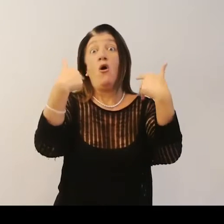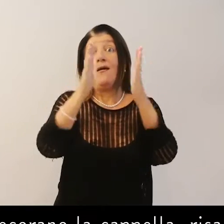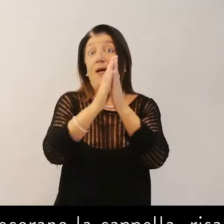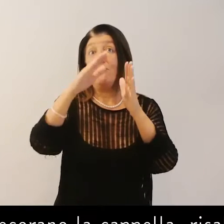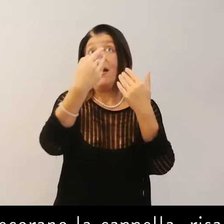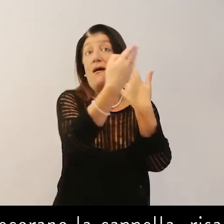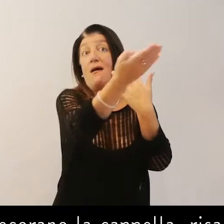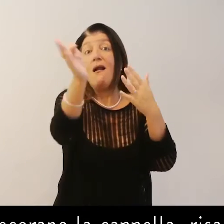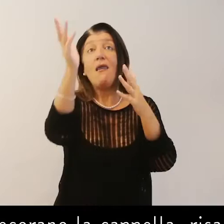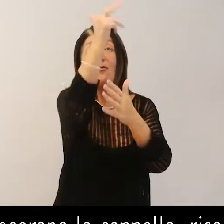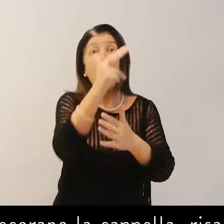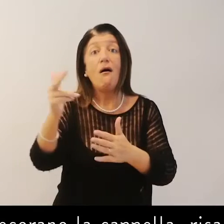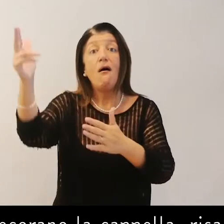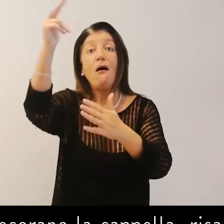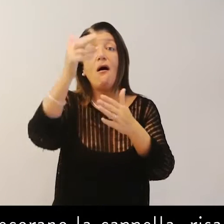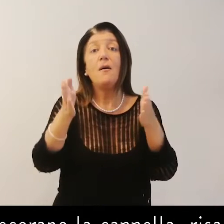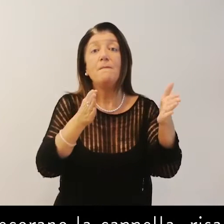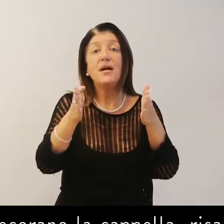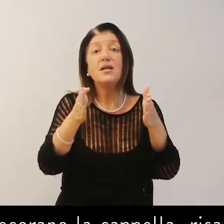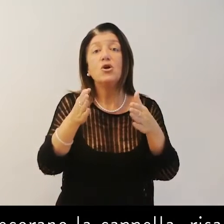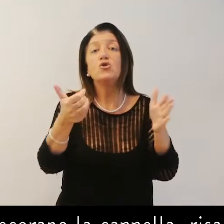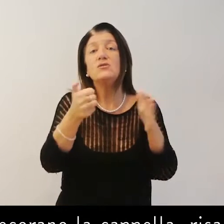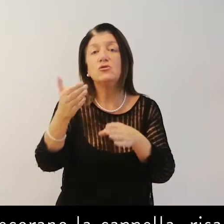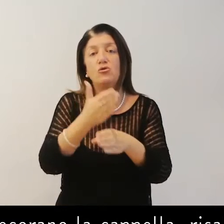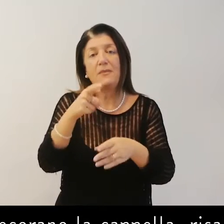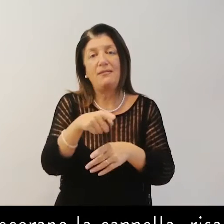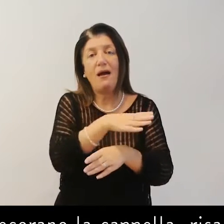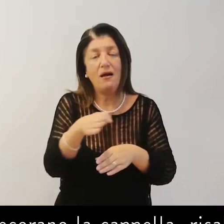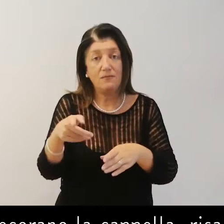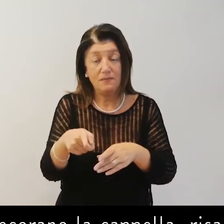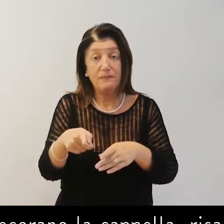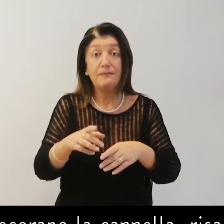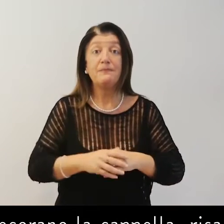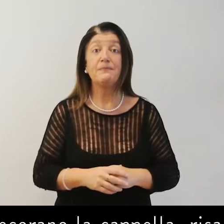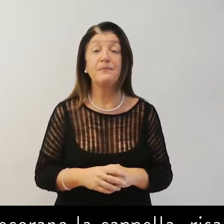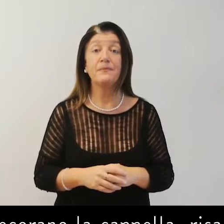Gli affreschi che decorano la cappella risalgono alla metà del Seicento.